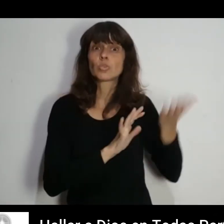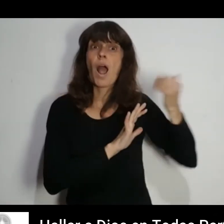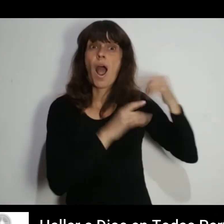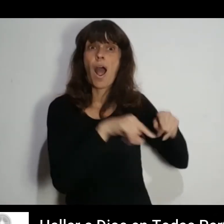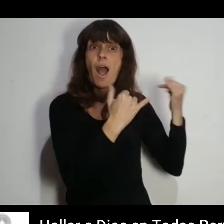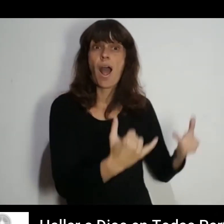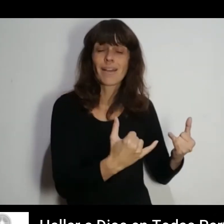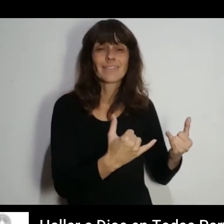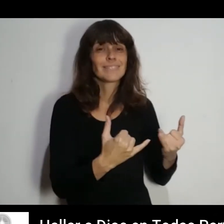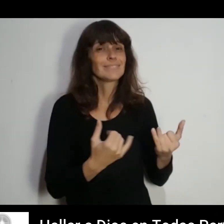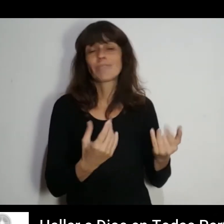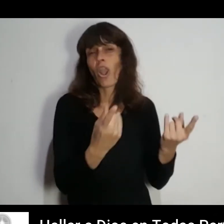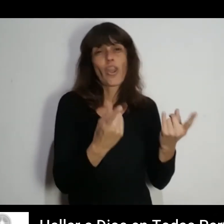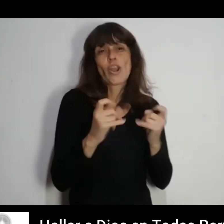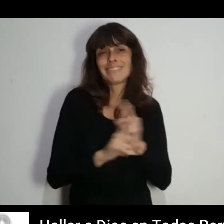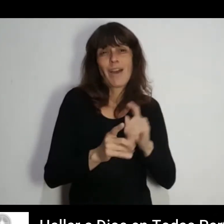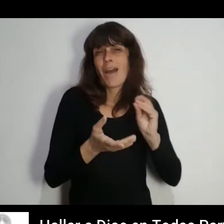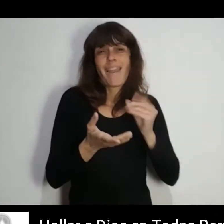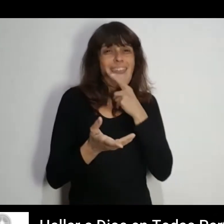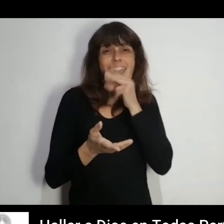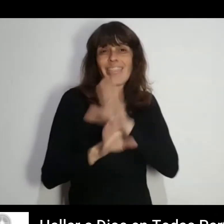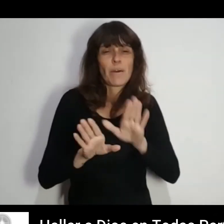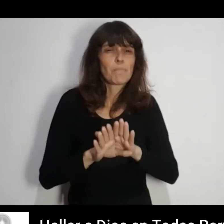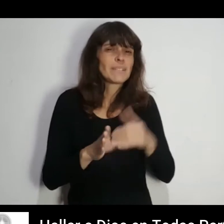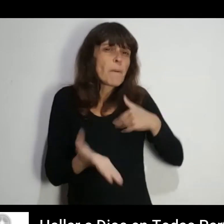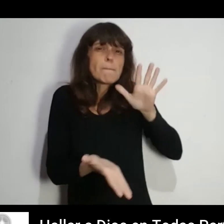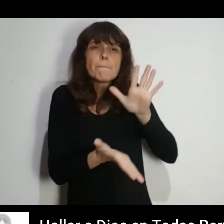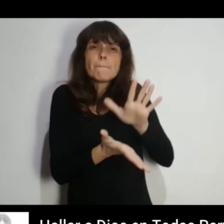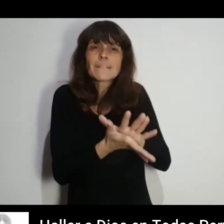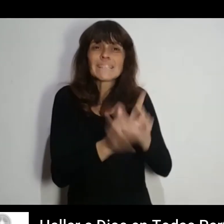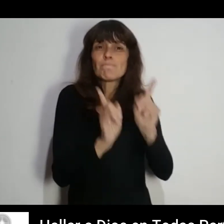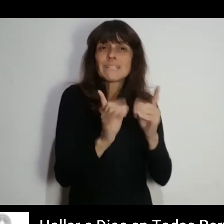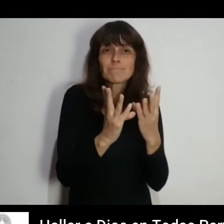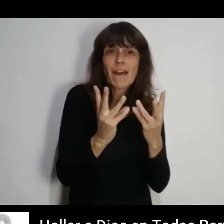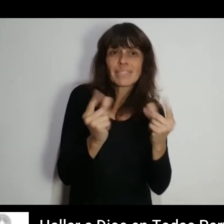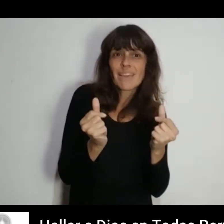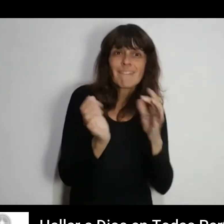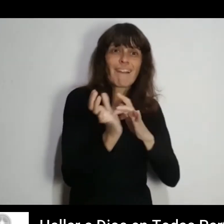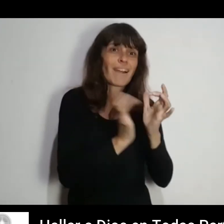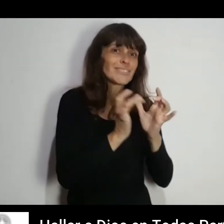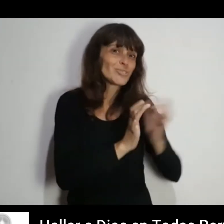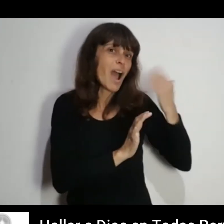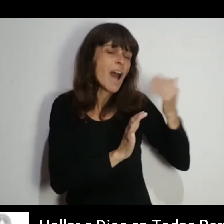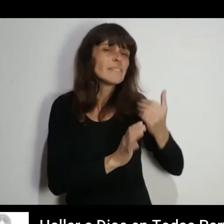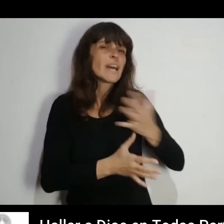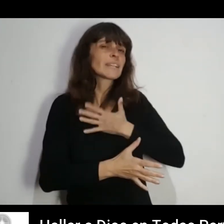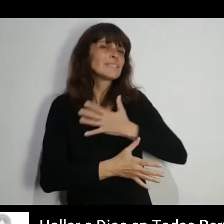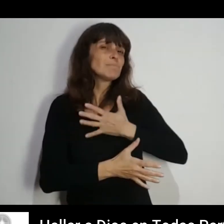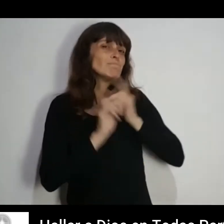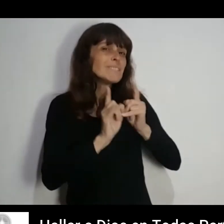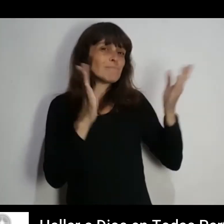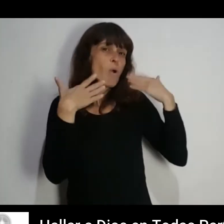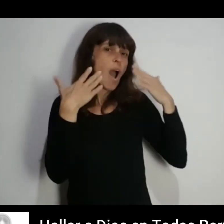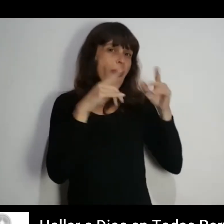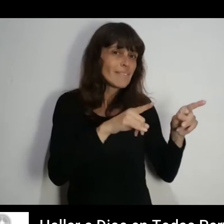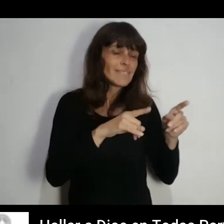estado ¿Qué más podía pedir? Pisando la misma tierra donde mi amigo Jesús había estado Respirando el aire que él